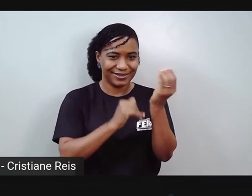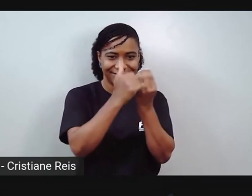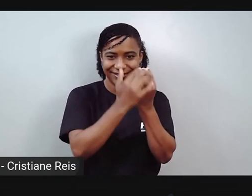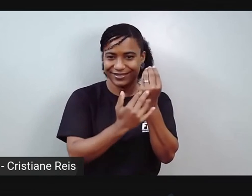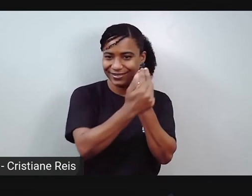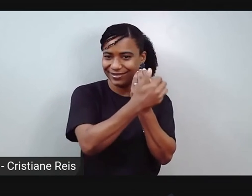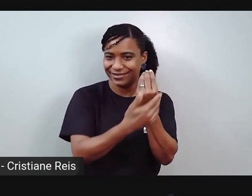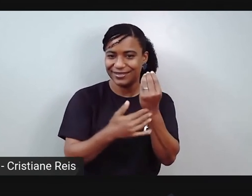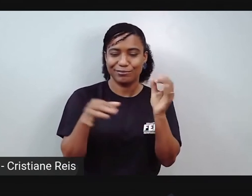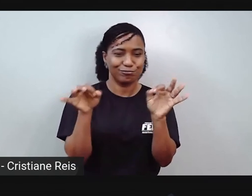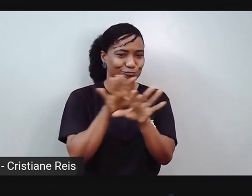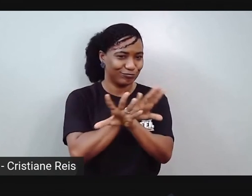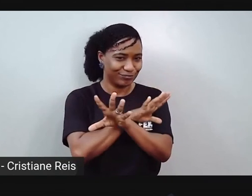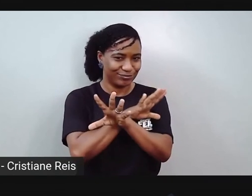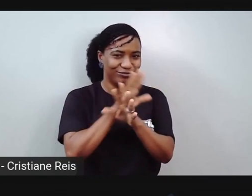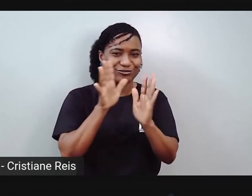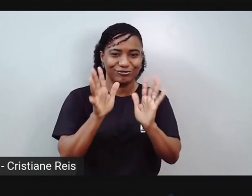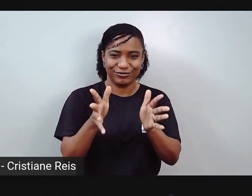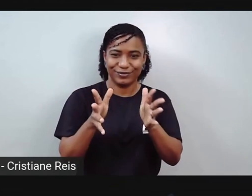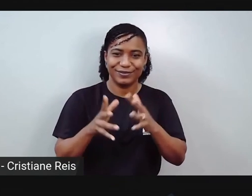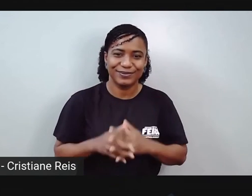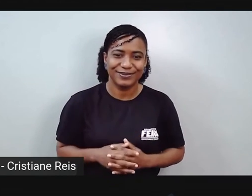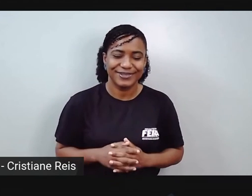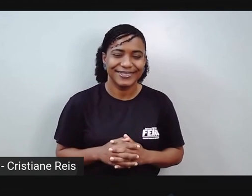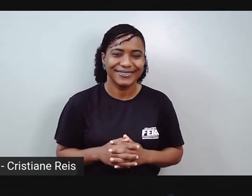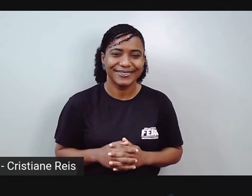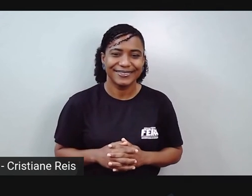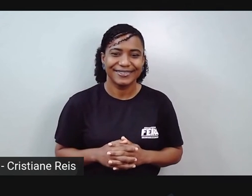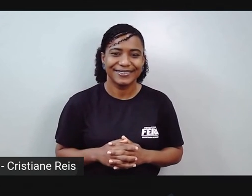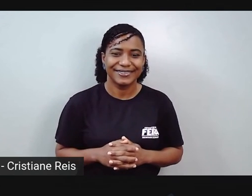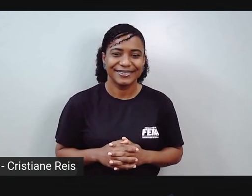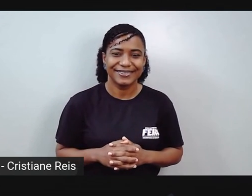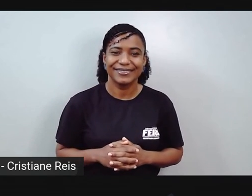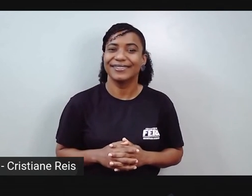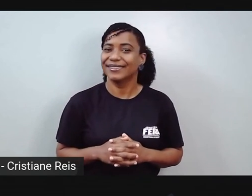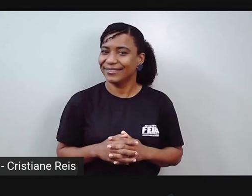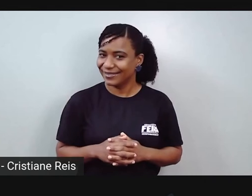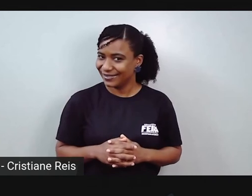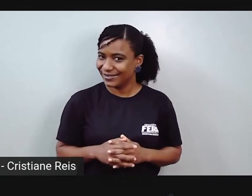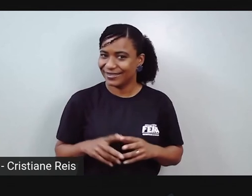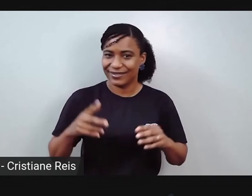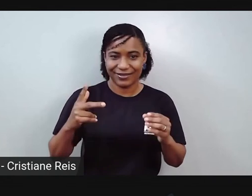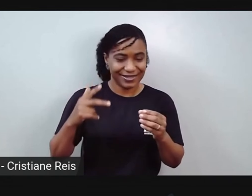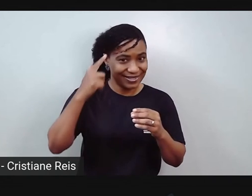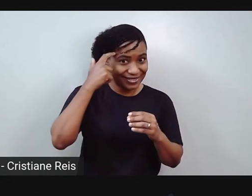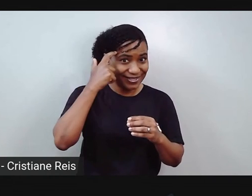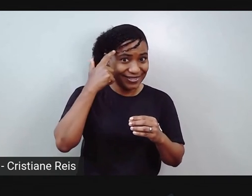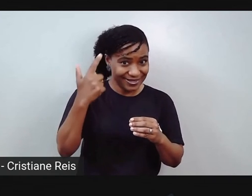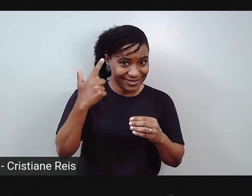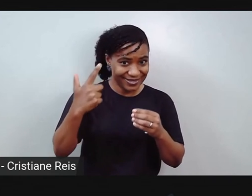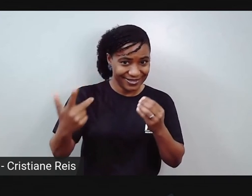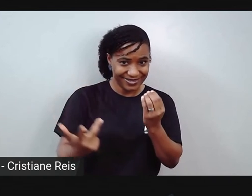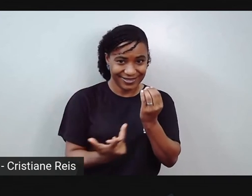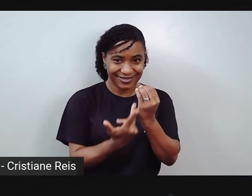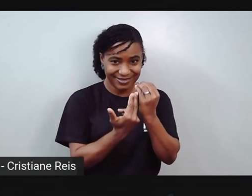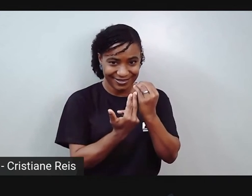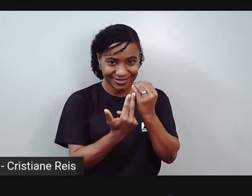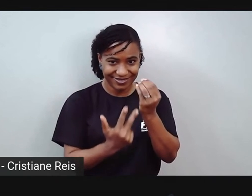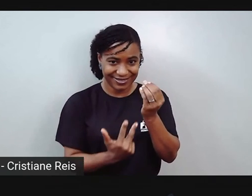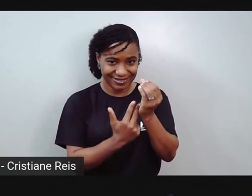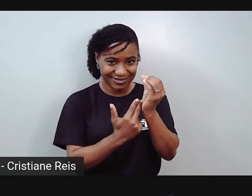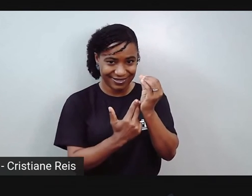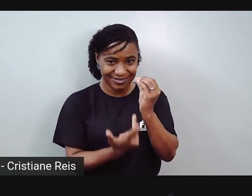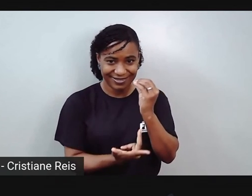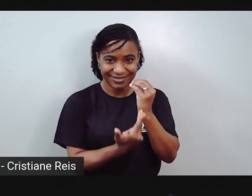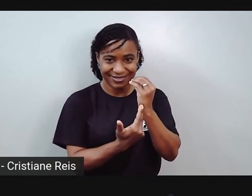Sucesso. Isso. Agora a gente vai fazer o picote. Lembram dos picotes? A